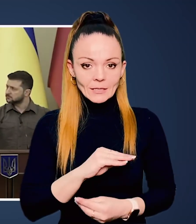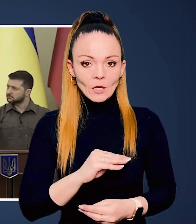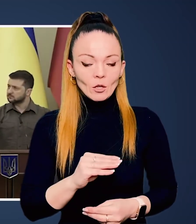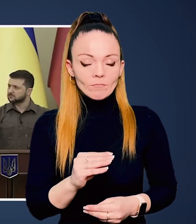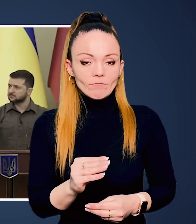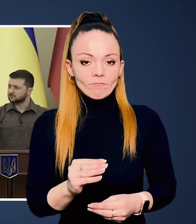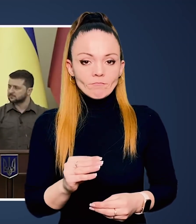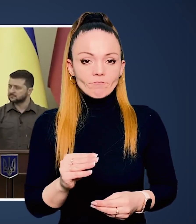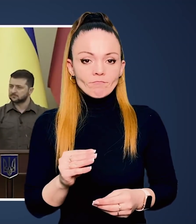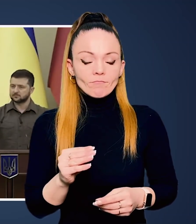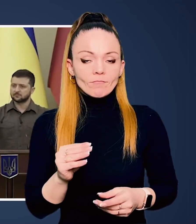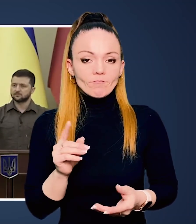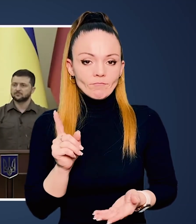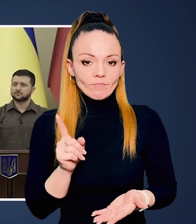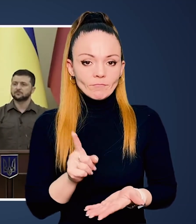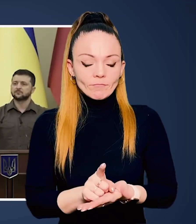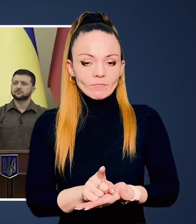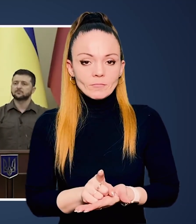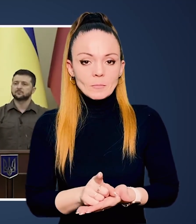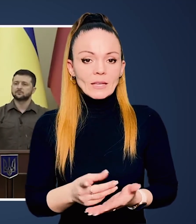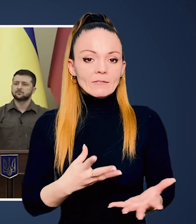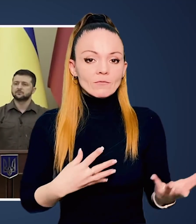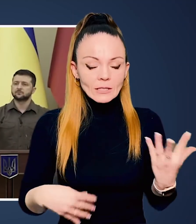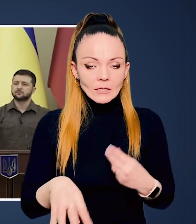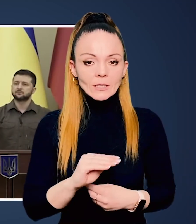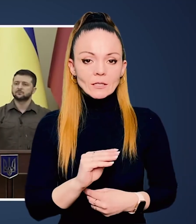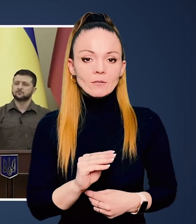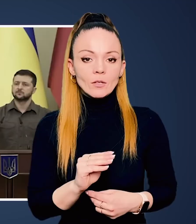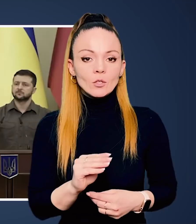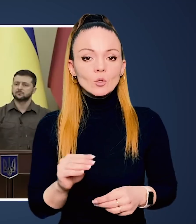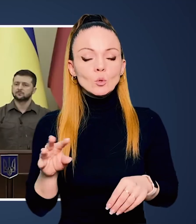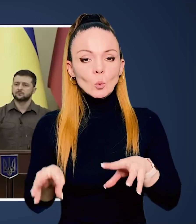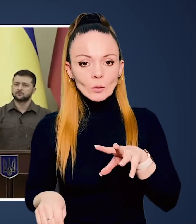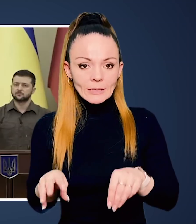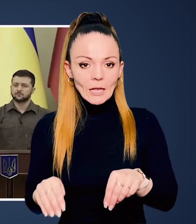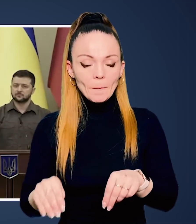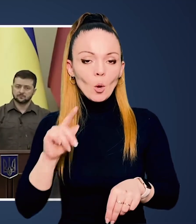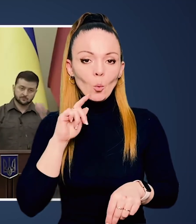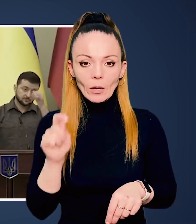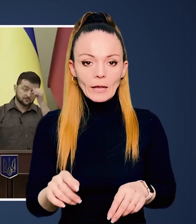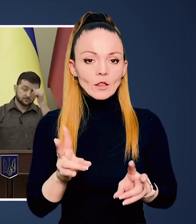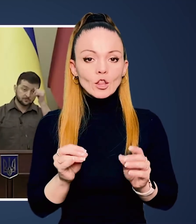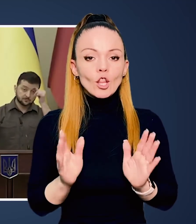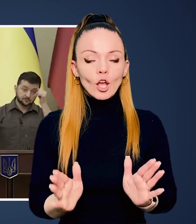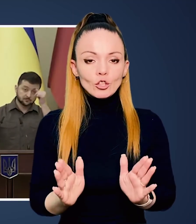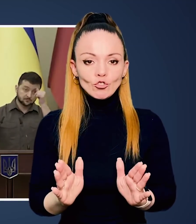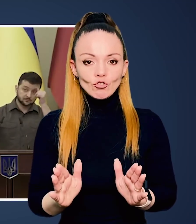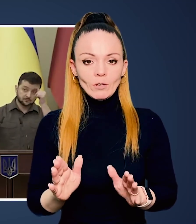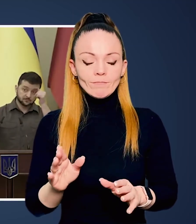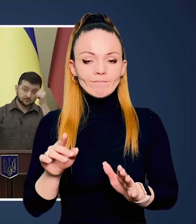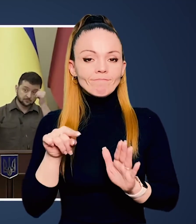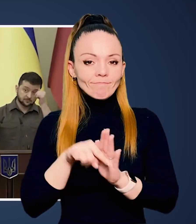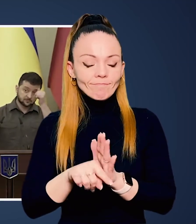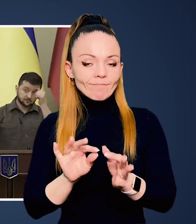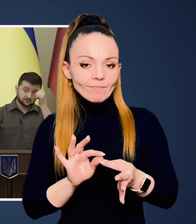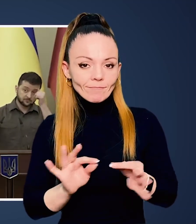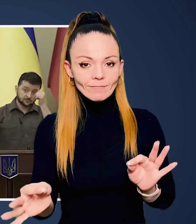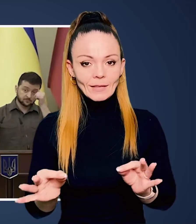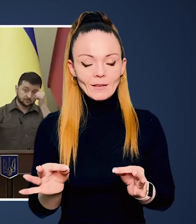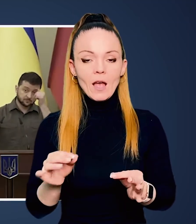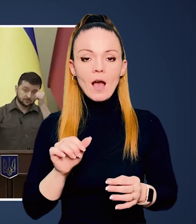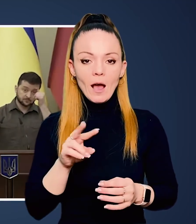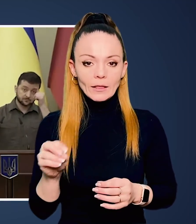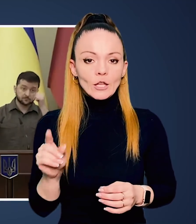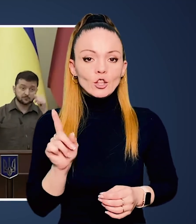Ми всі, хоча не безпосередньо всі сусідами України, не лише в дослівному